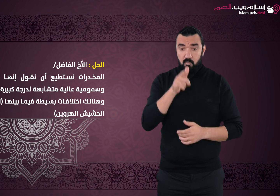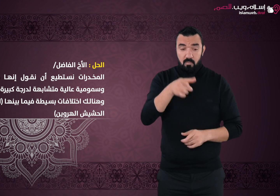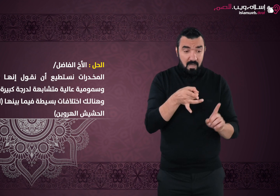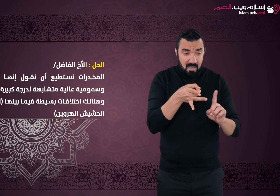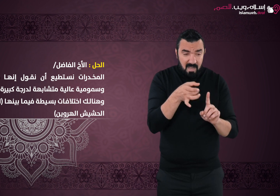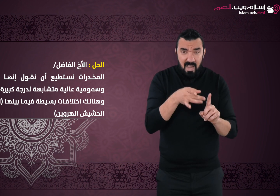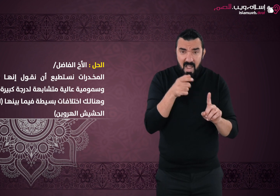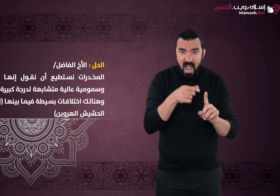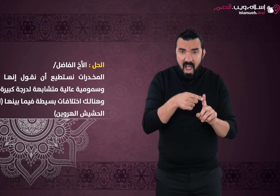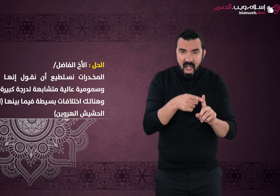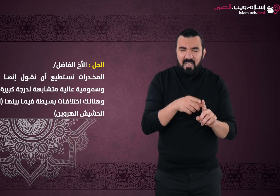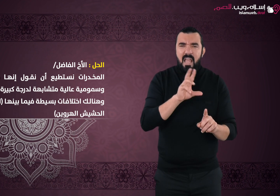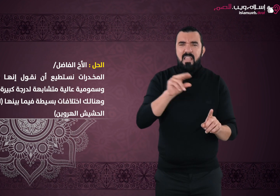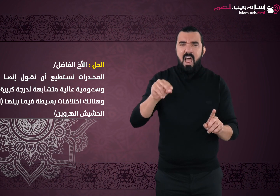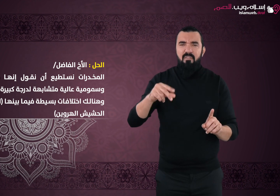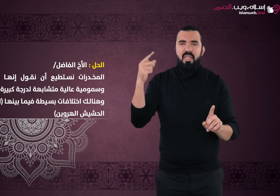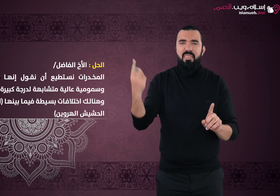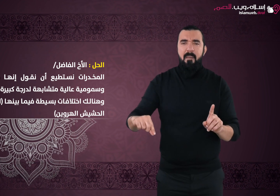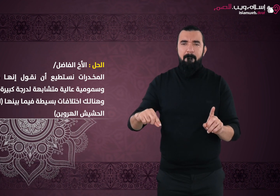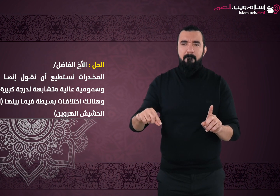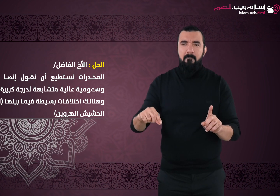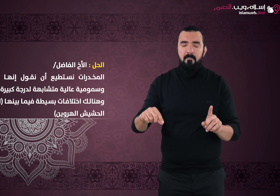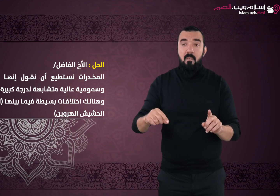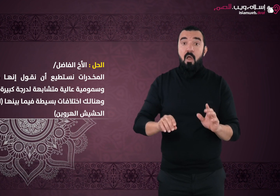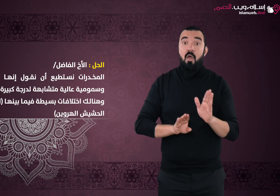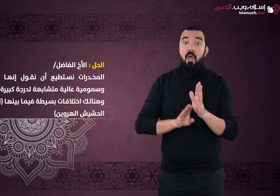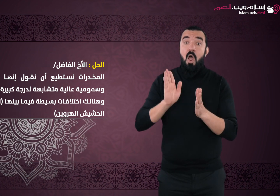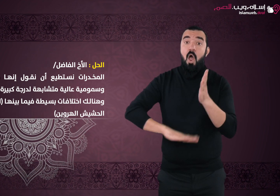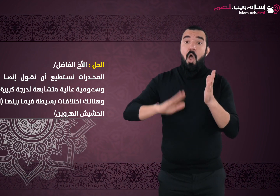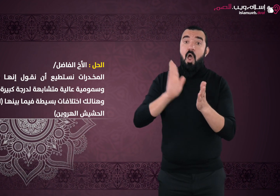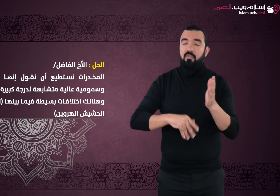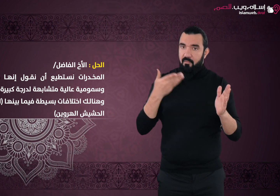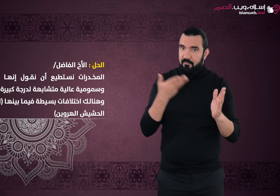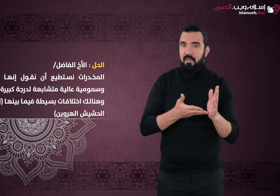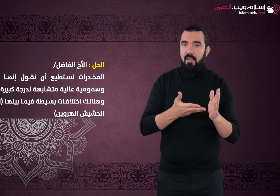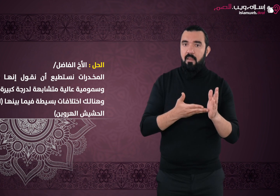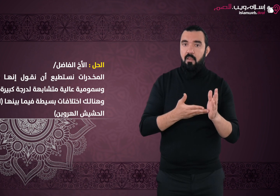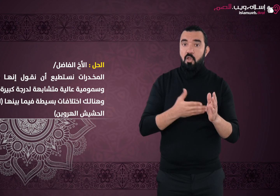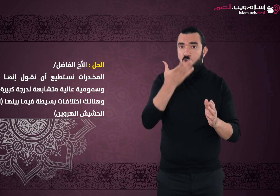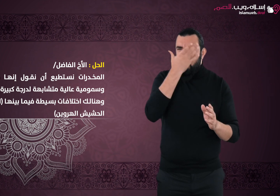تأثير وسمومية عالية متشابهة لدرجة كبيرة